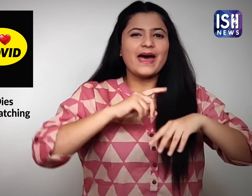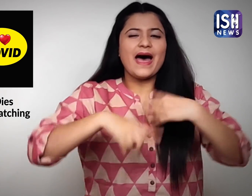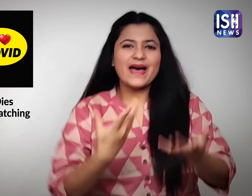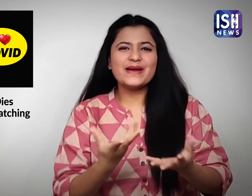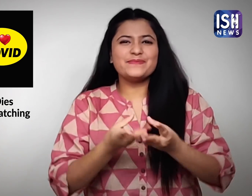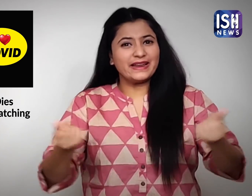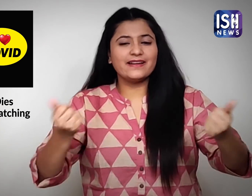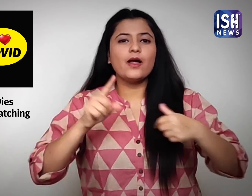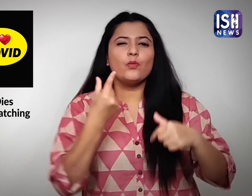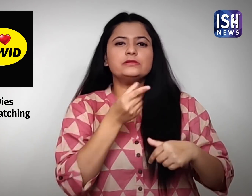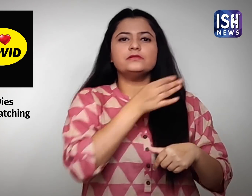इंसानों में जा सके